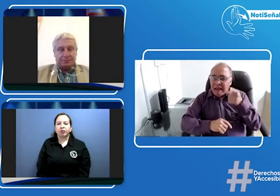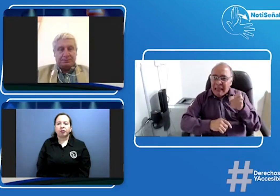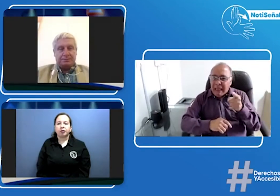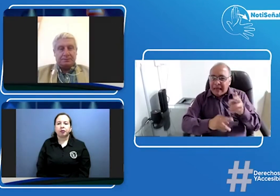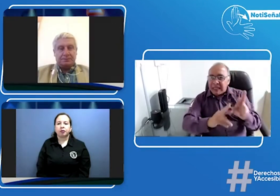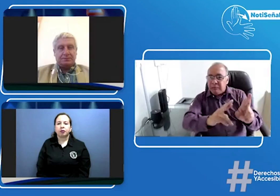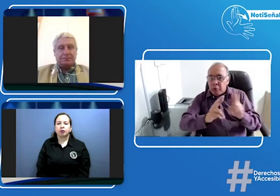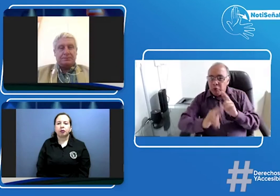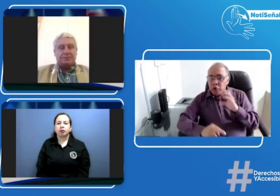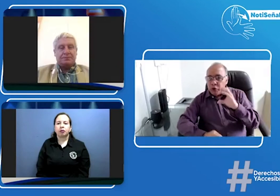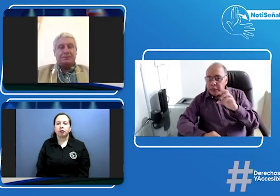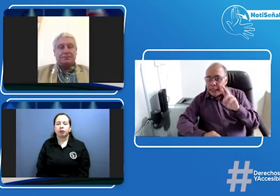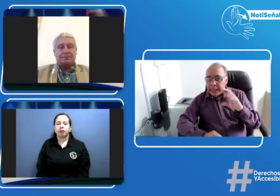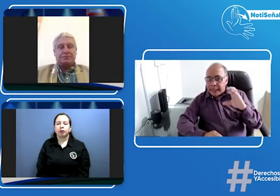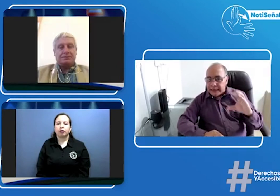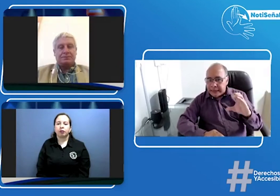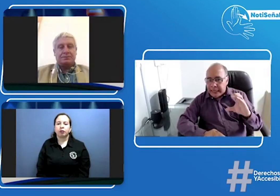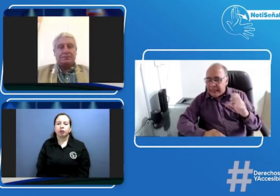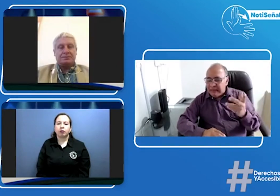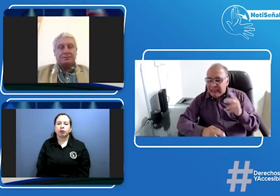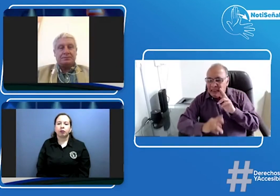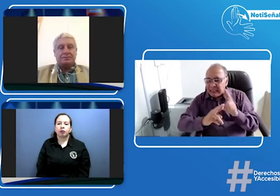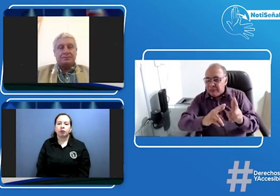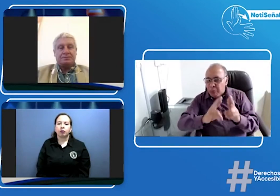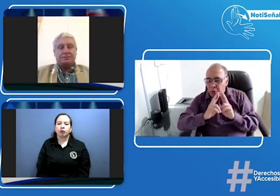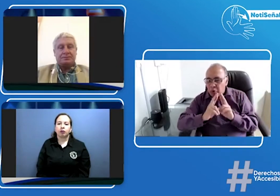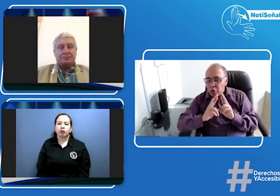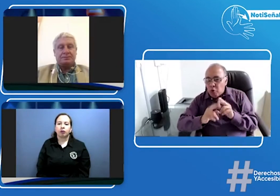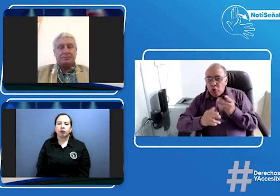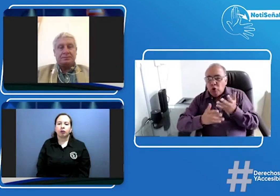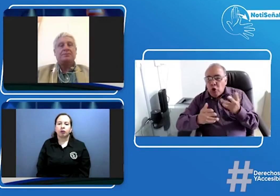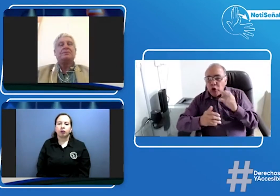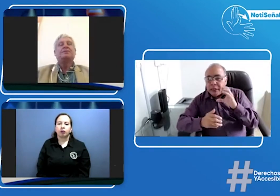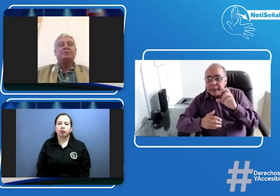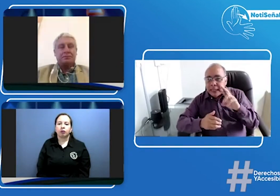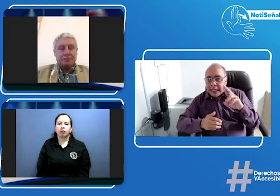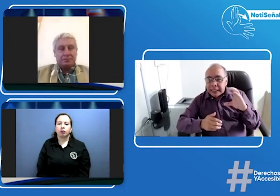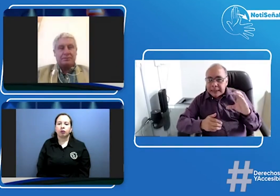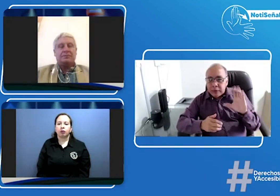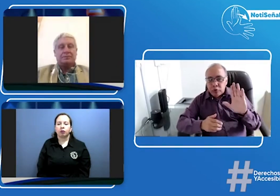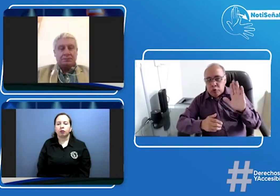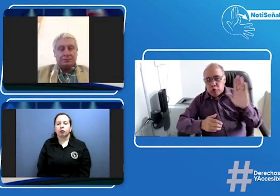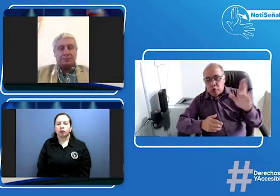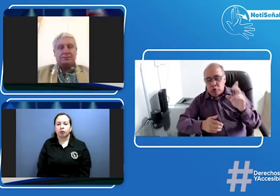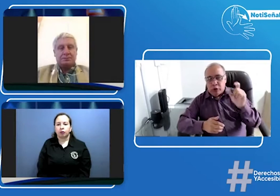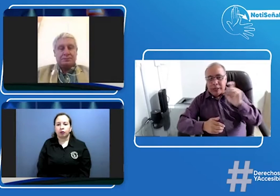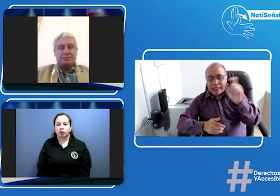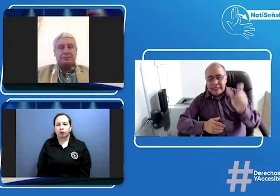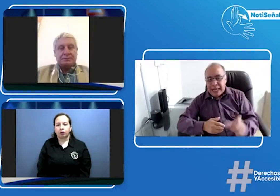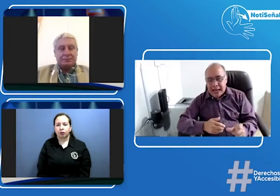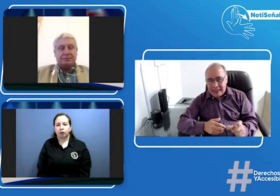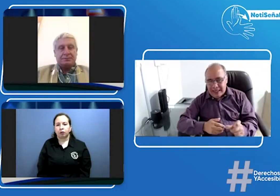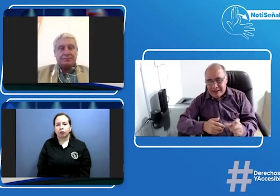nosotros queremos es comentarle a la comunidad sorda cuál fue la respuesta del CRC a este respecto